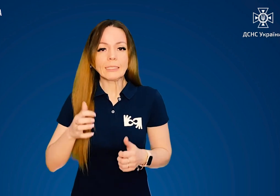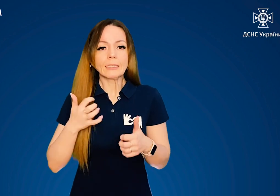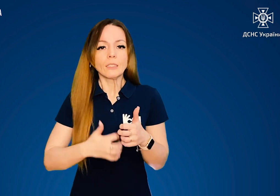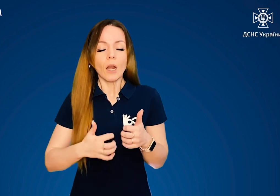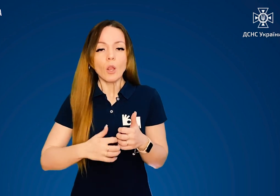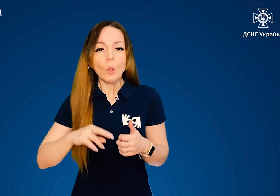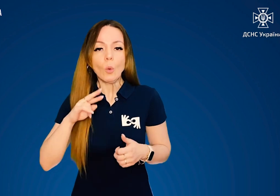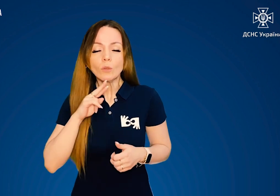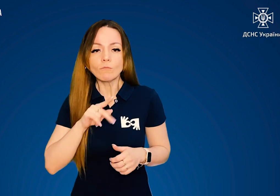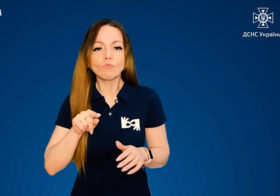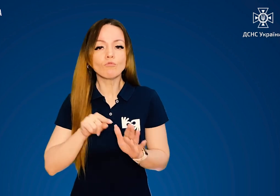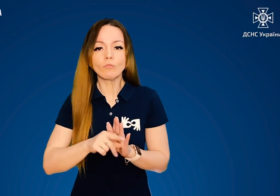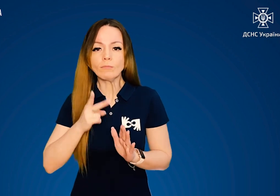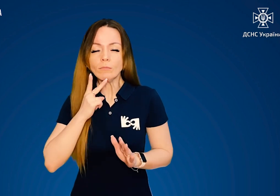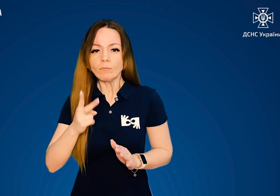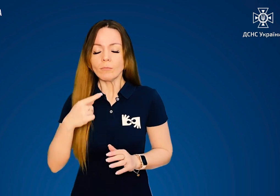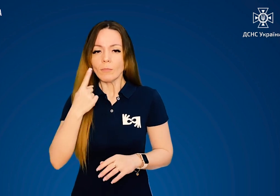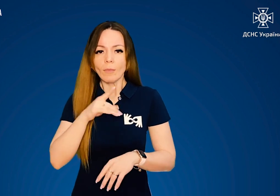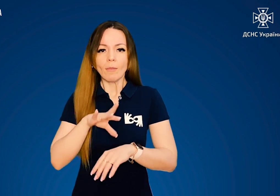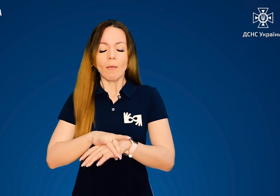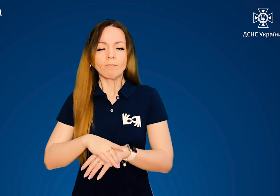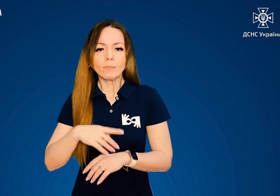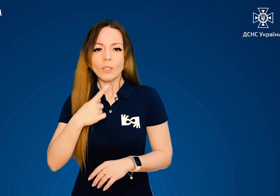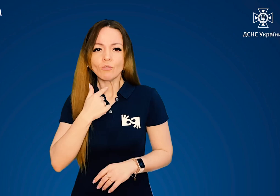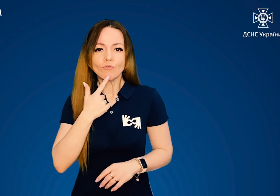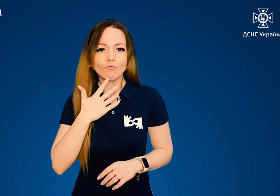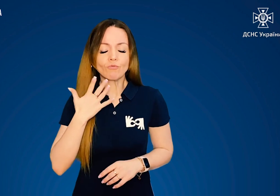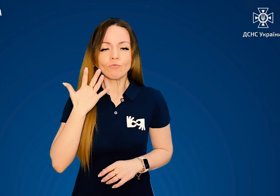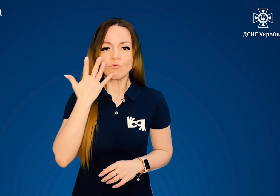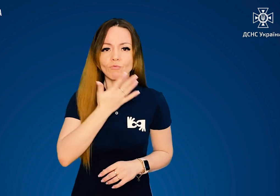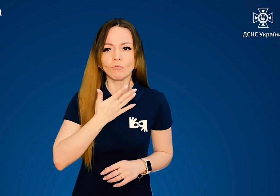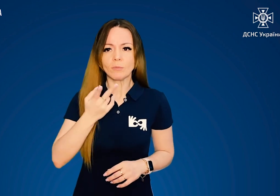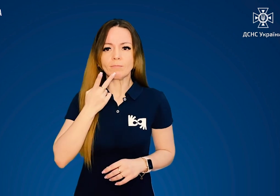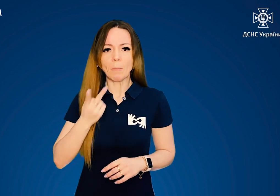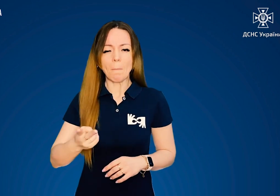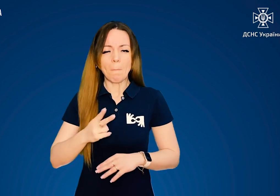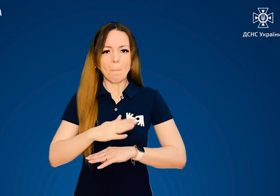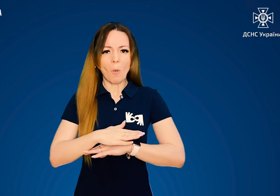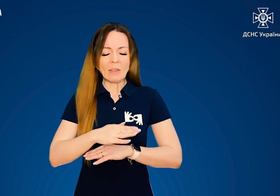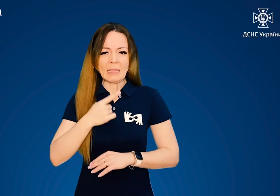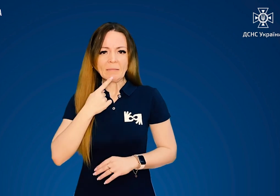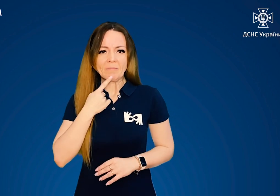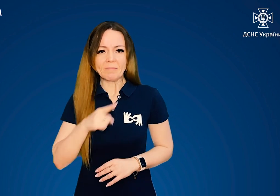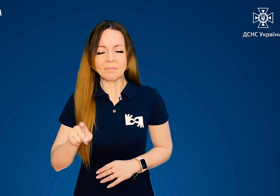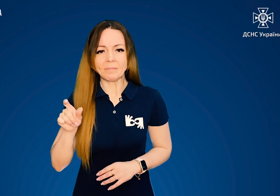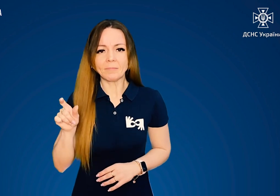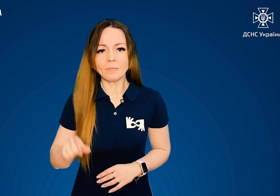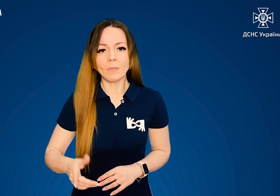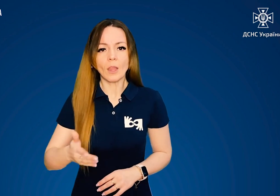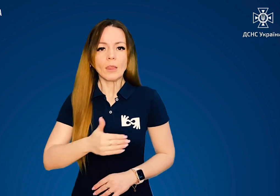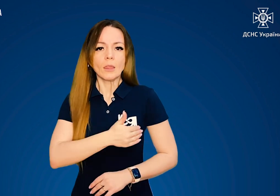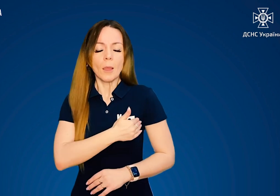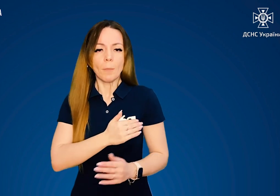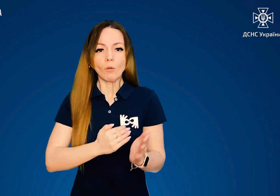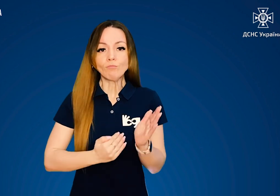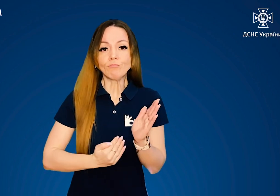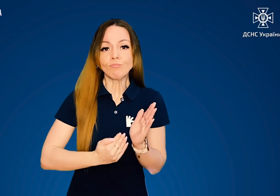середнього ступеня утруєння є почервоніння обличчя, неадекватність поведінки, підвищення